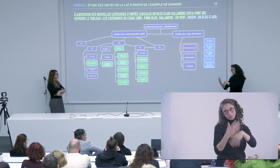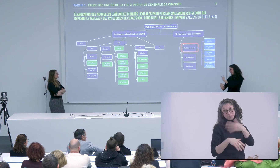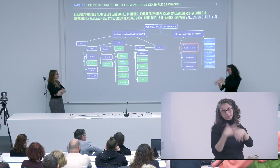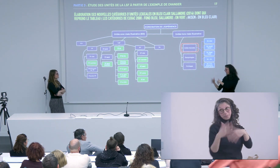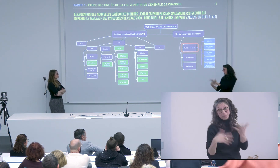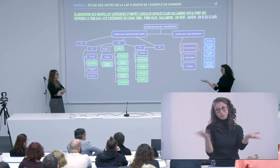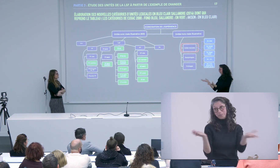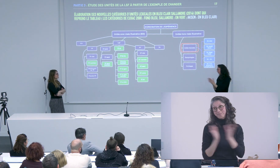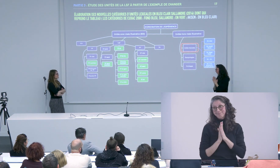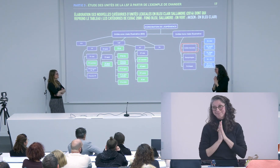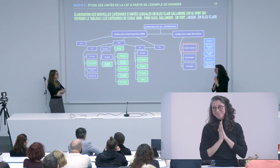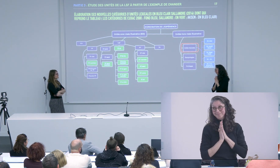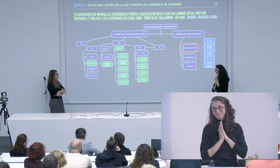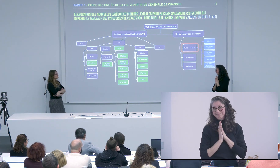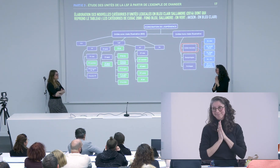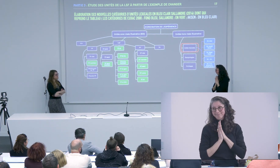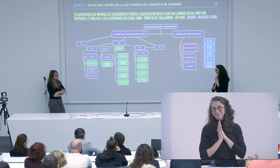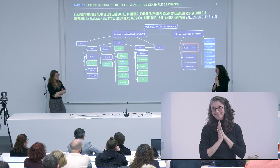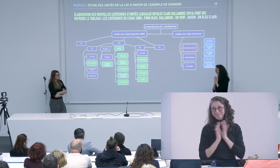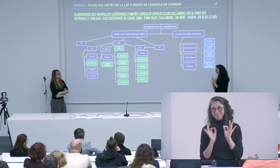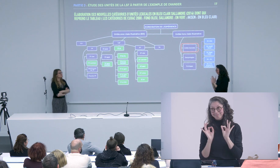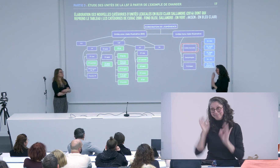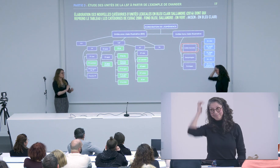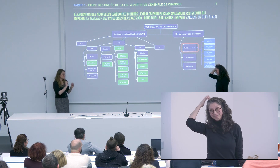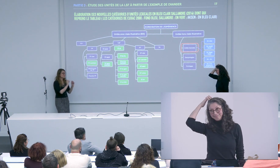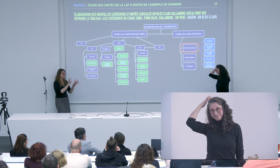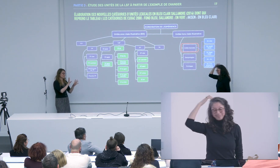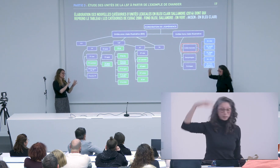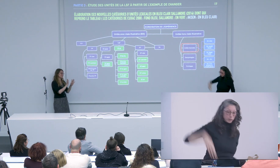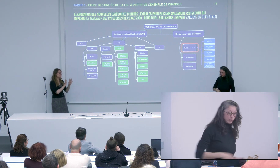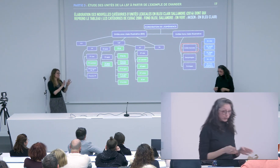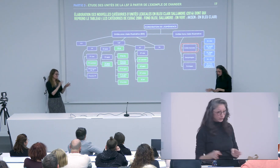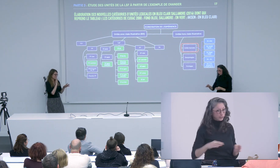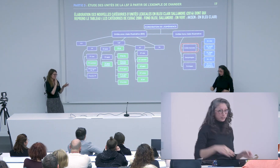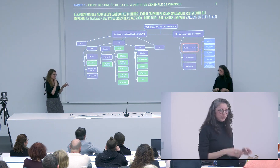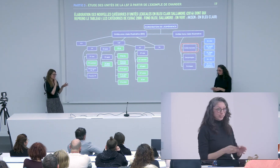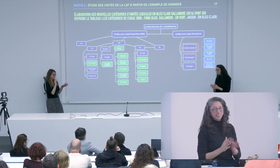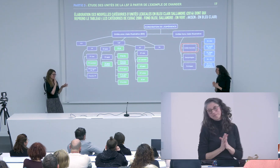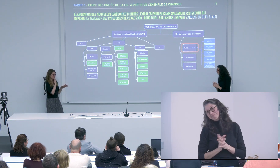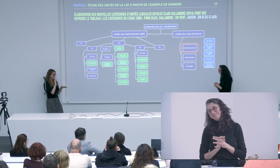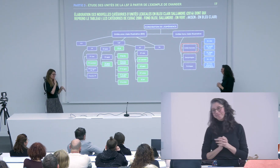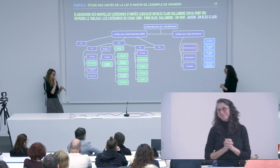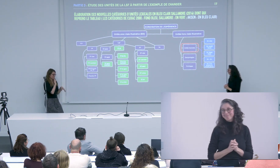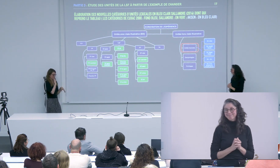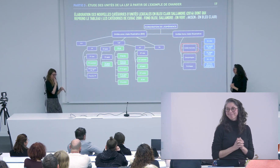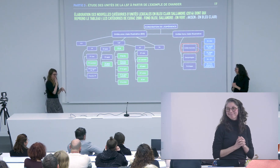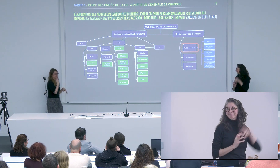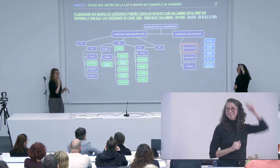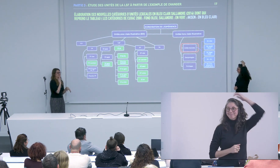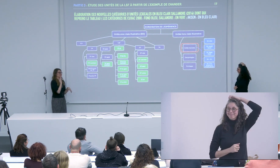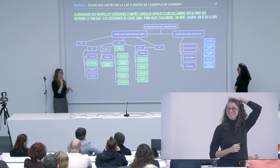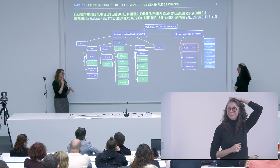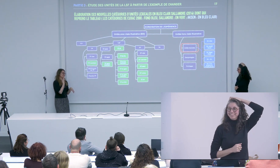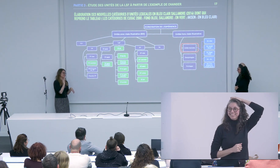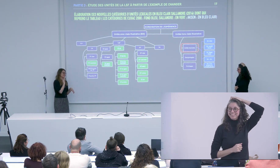certaine valeur dedans et je ne pas on s'est trouvé viscéralement avec Bruno Moncel entre sa langue des signes et la mienne et voilà donc c'est pour ça que je l'ai aussi